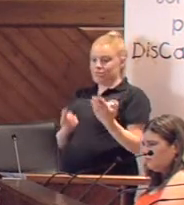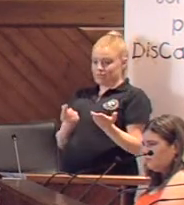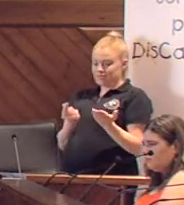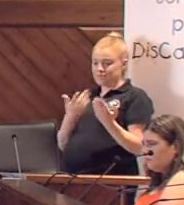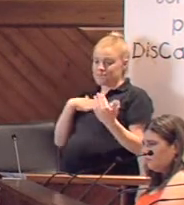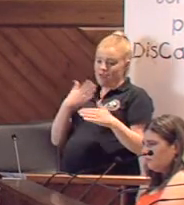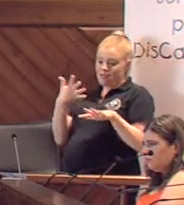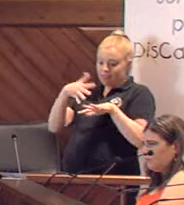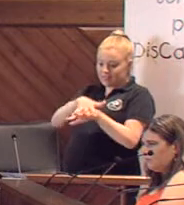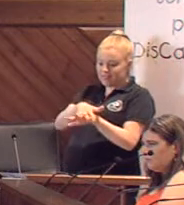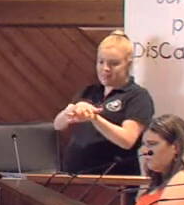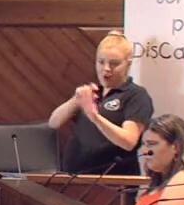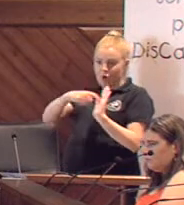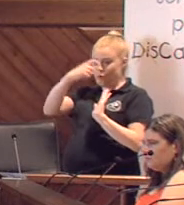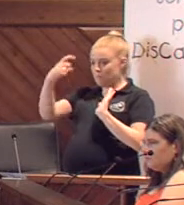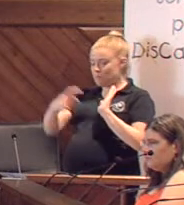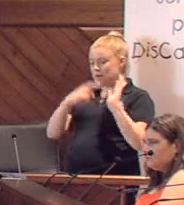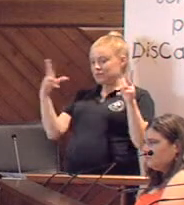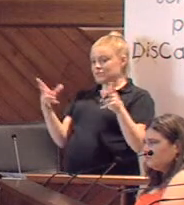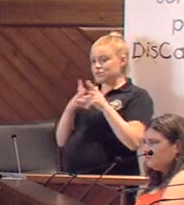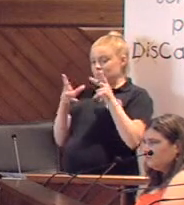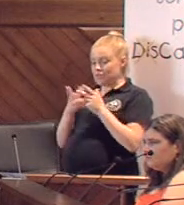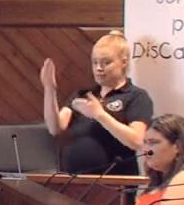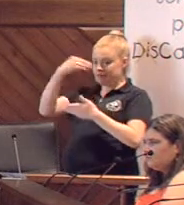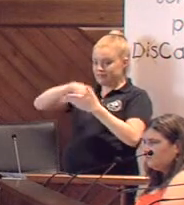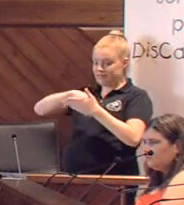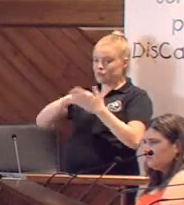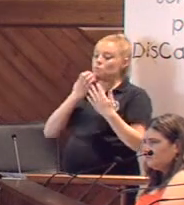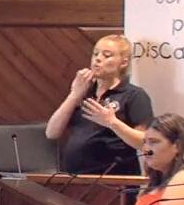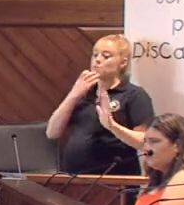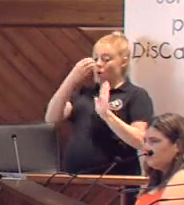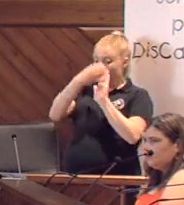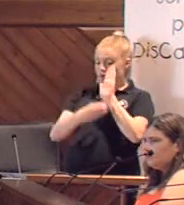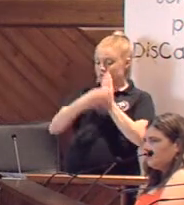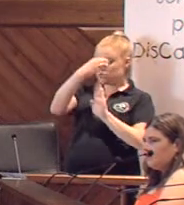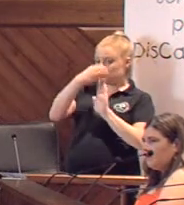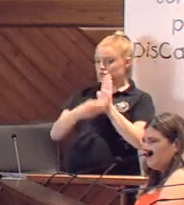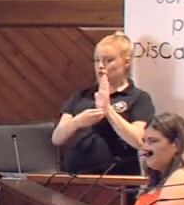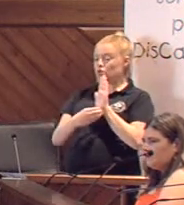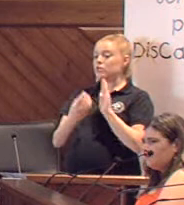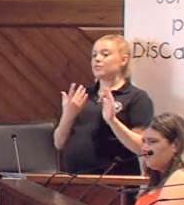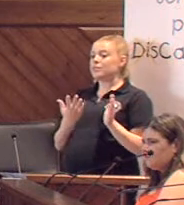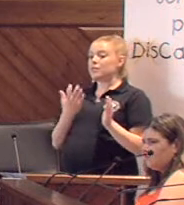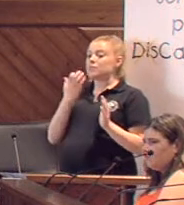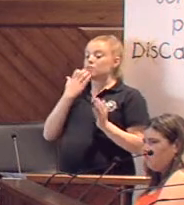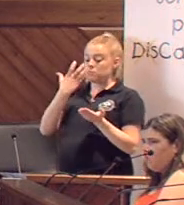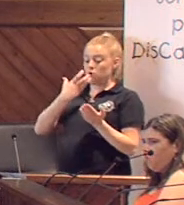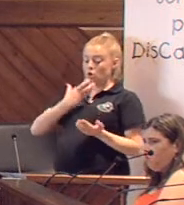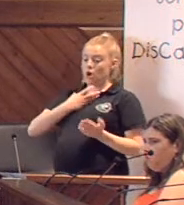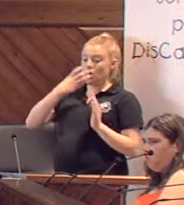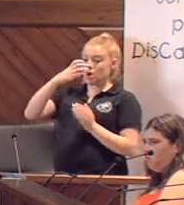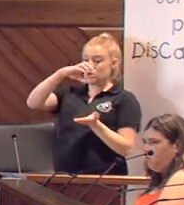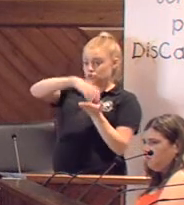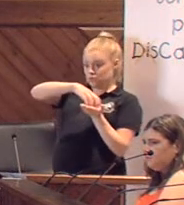de manera plena en la sociedad. Por ello, solicitamos que el ascensor que permite subir a las plantas superiores del ayuntamiento